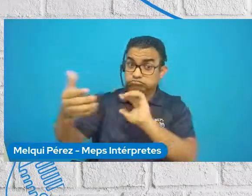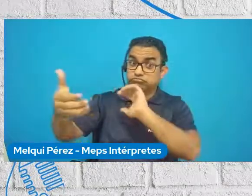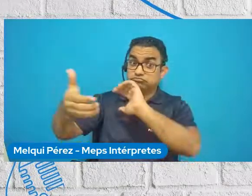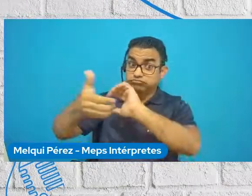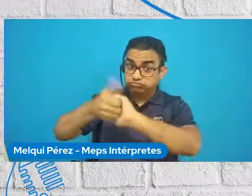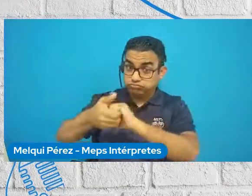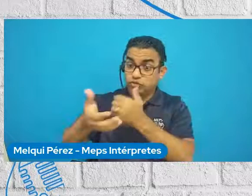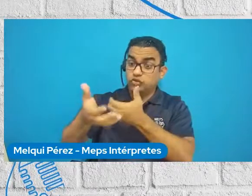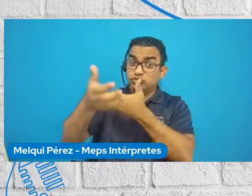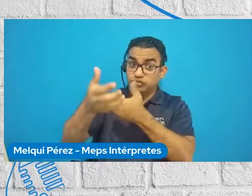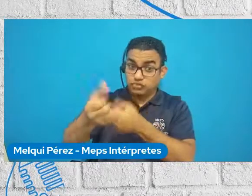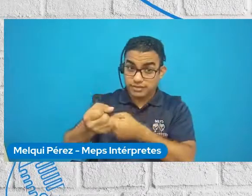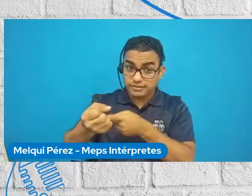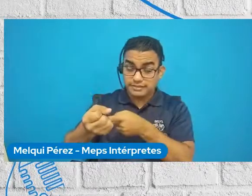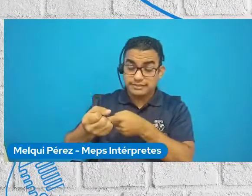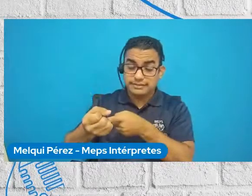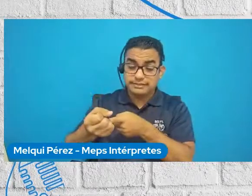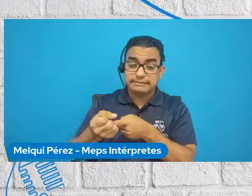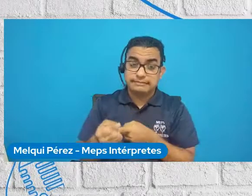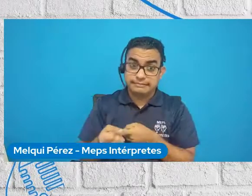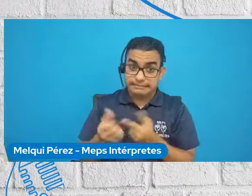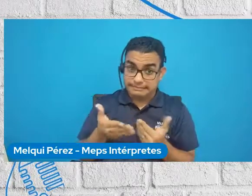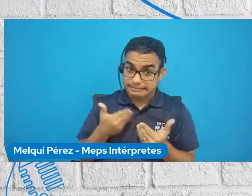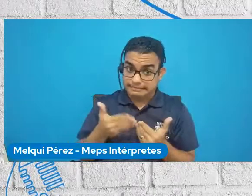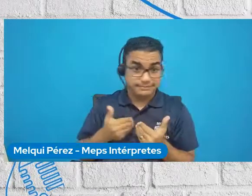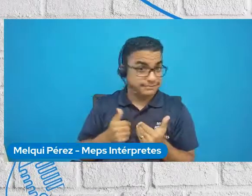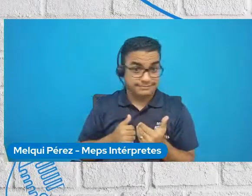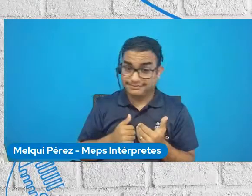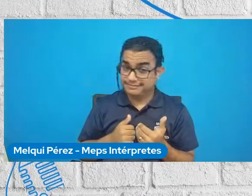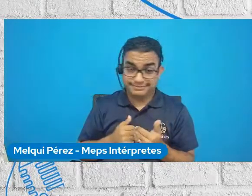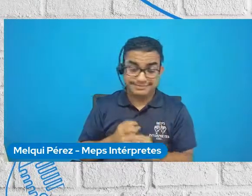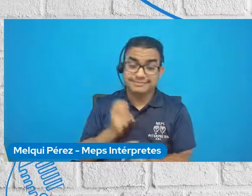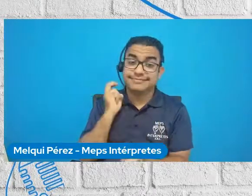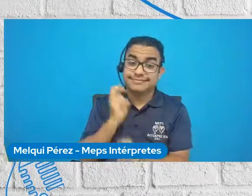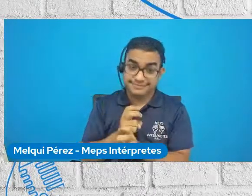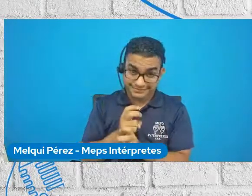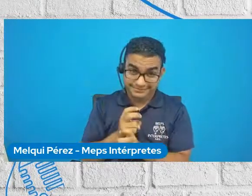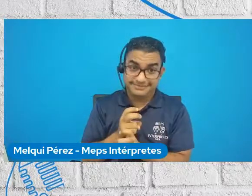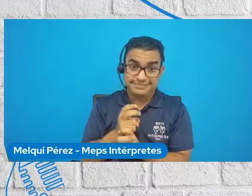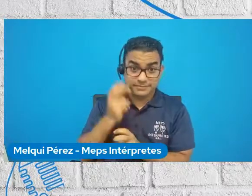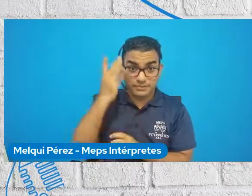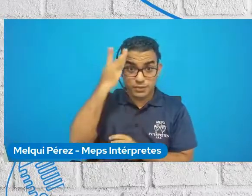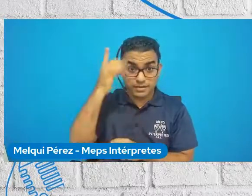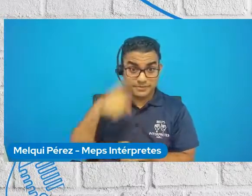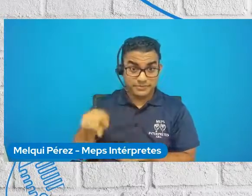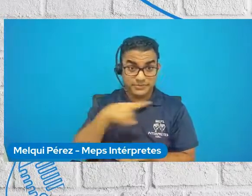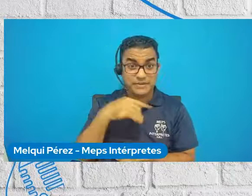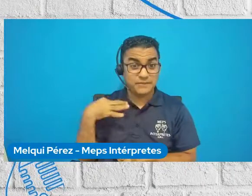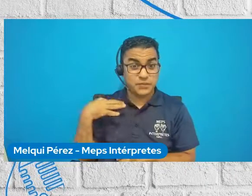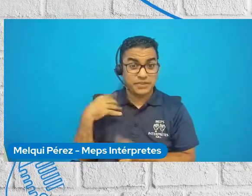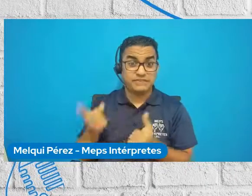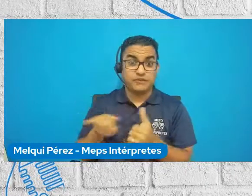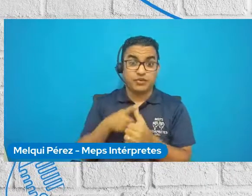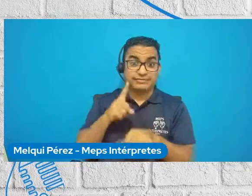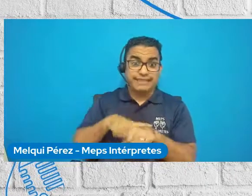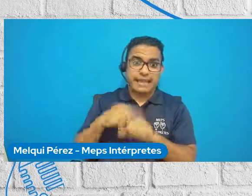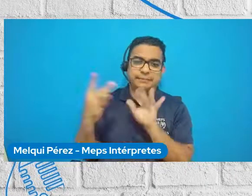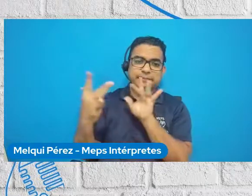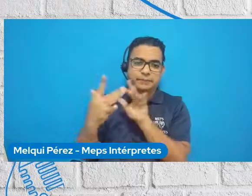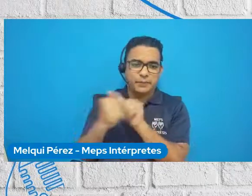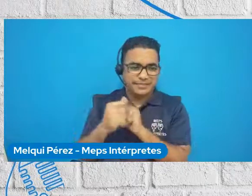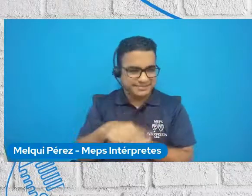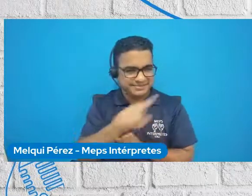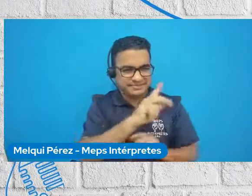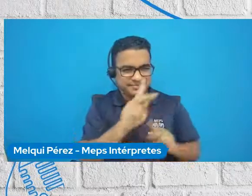que muchas veces han sido olvidadas, no es fácil de concretizarla. Los voluntarios cuando tuvieron el primer contacto con los beneficiarios